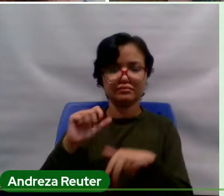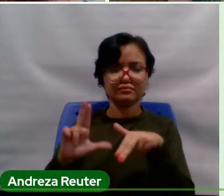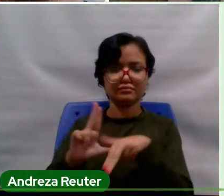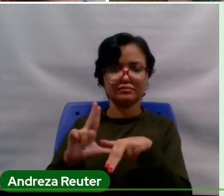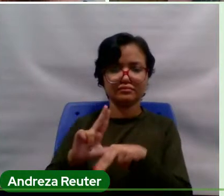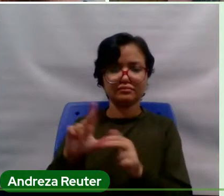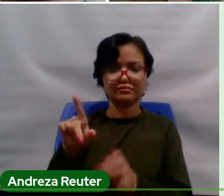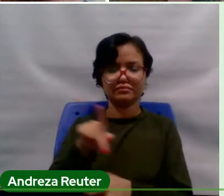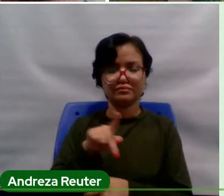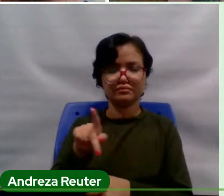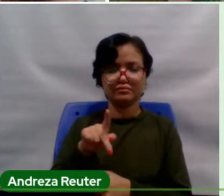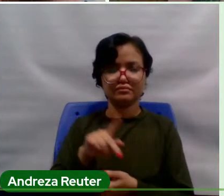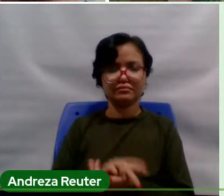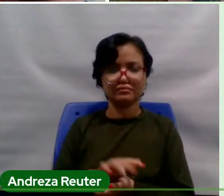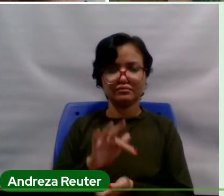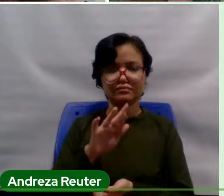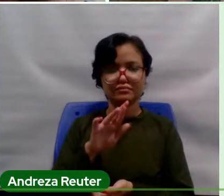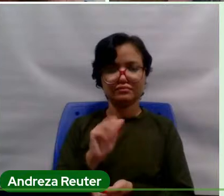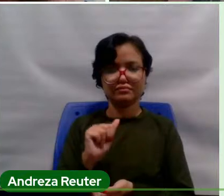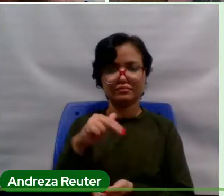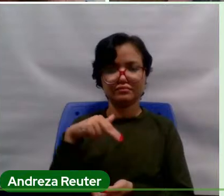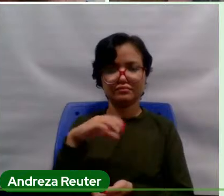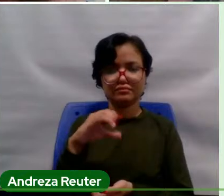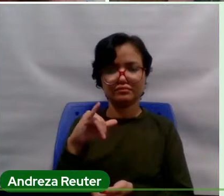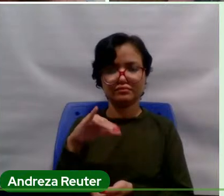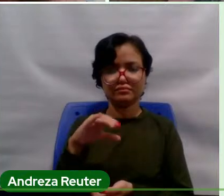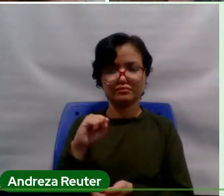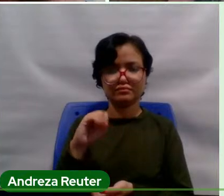doutor Francisco Adriano de Oliveira Carvalho.